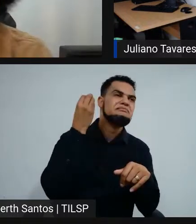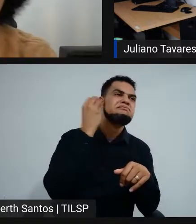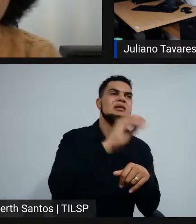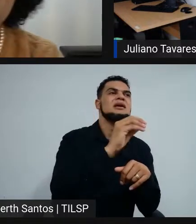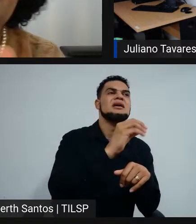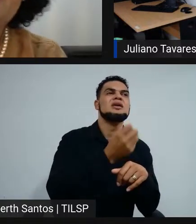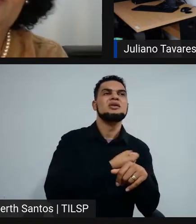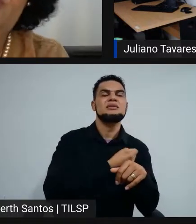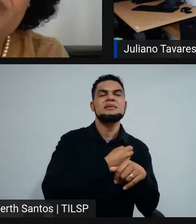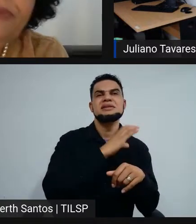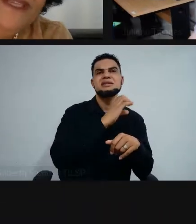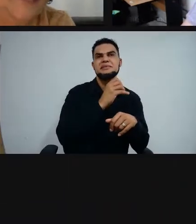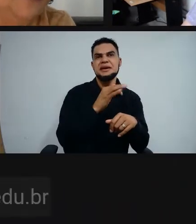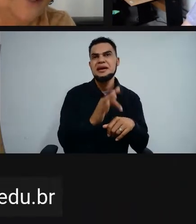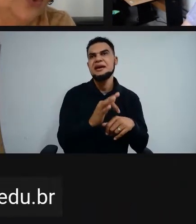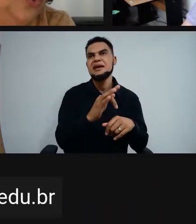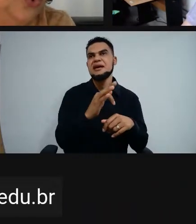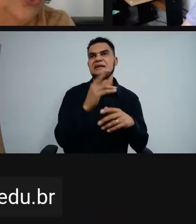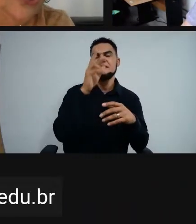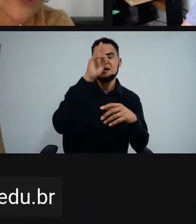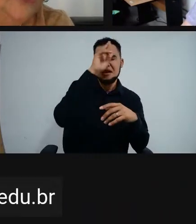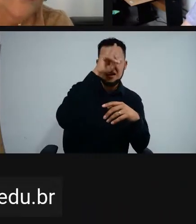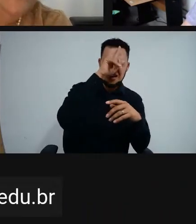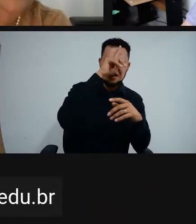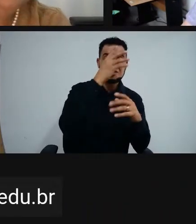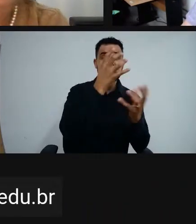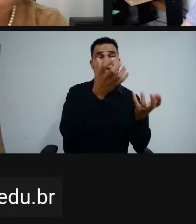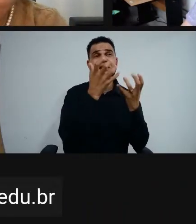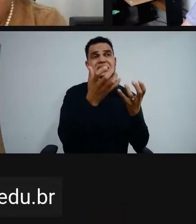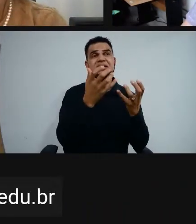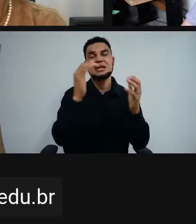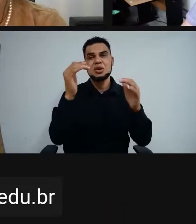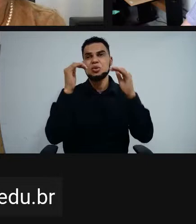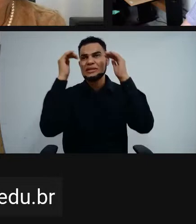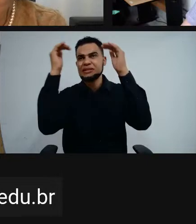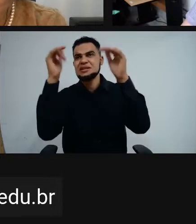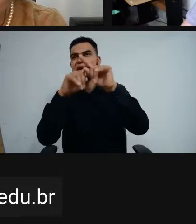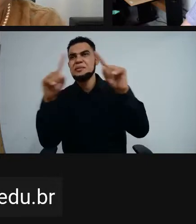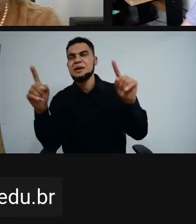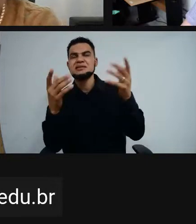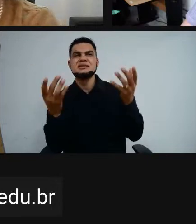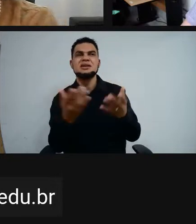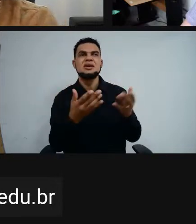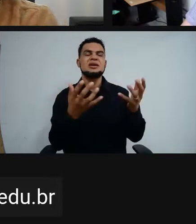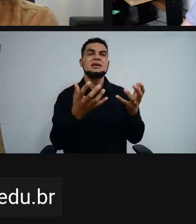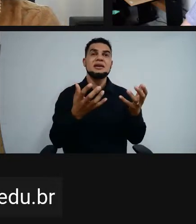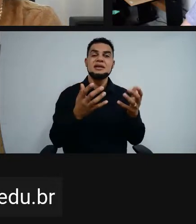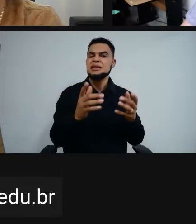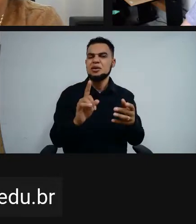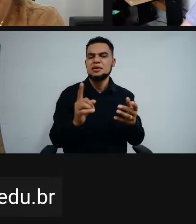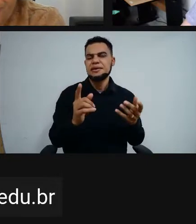está errado. Eu anteriormente pensei em fazer um curso de graduação, mas agora... De graduação não, de